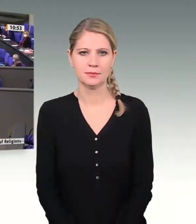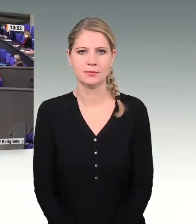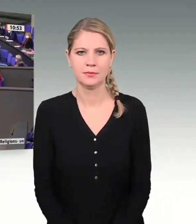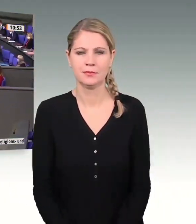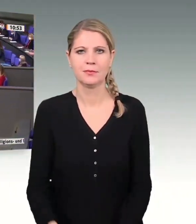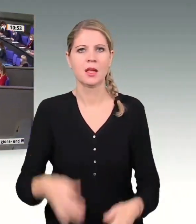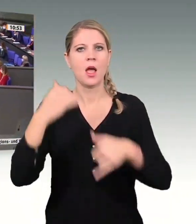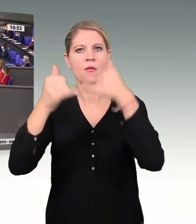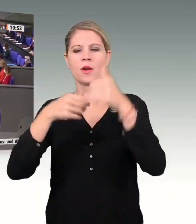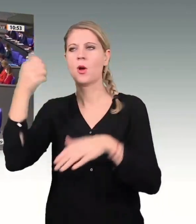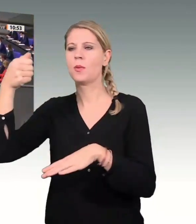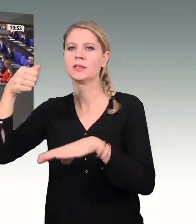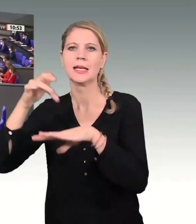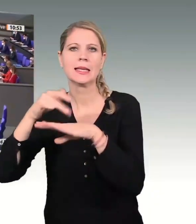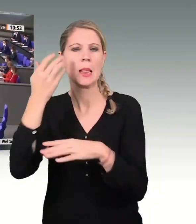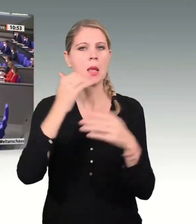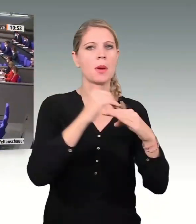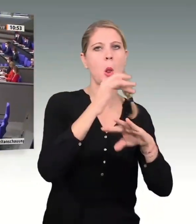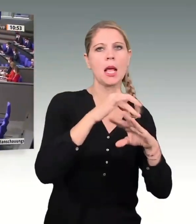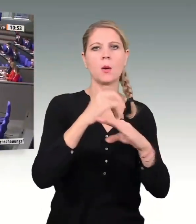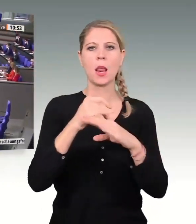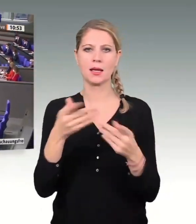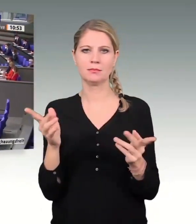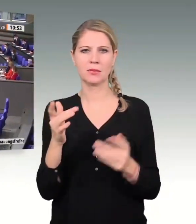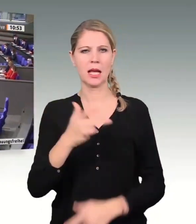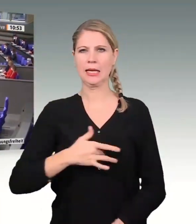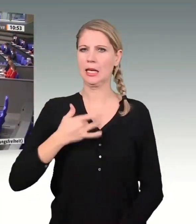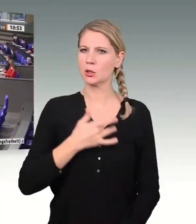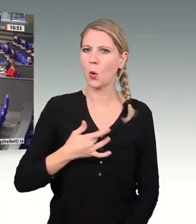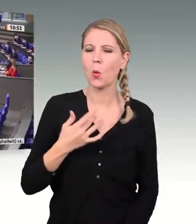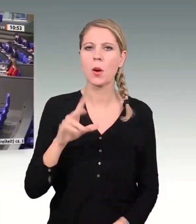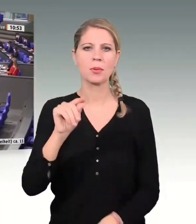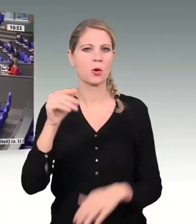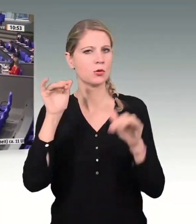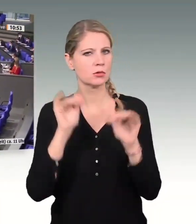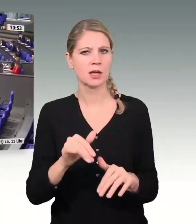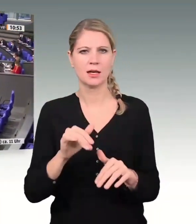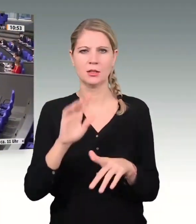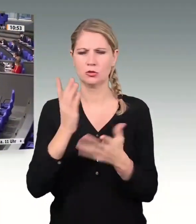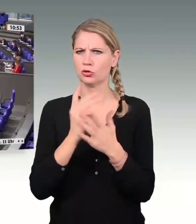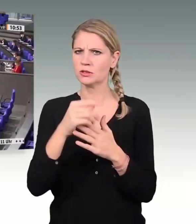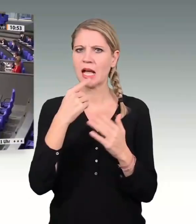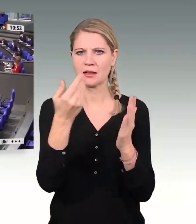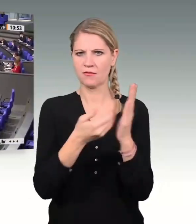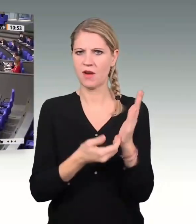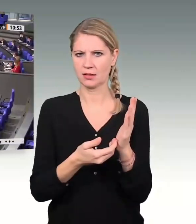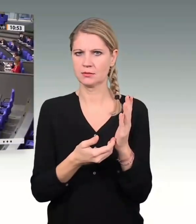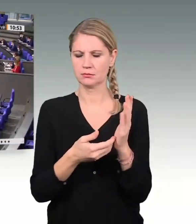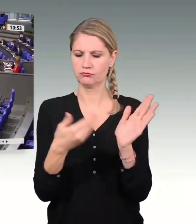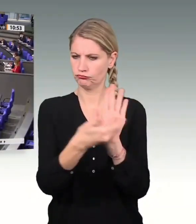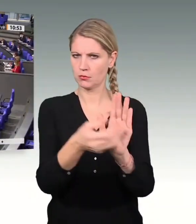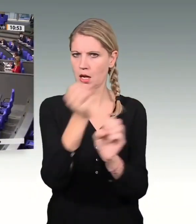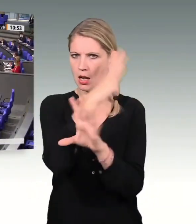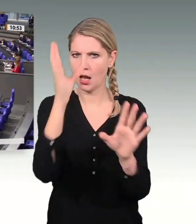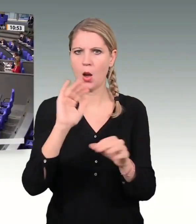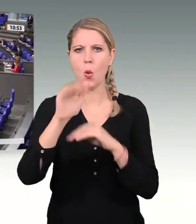Frau Präsidentin, liebe Kolleginnen und Kollegen, Religion hat Bedeutung. Uns wurde schon gesagt, die Fakten sprechen für sich. Über 80 Prozent der Menschen